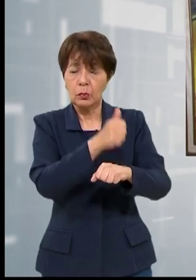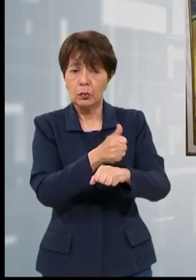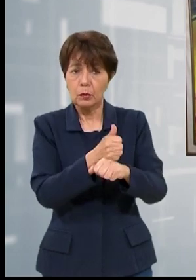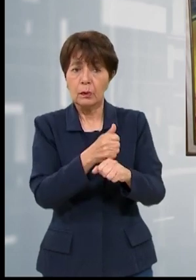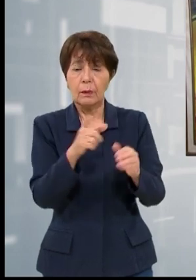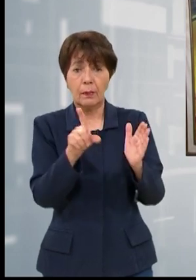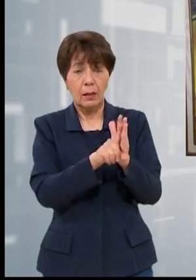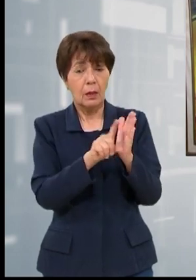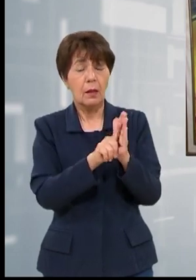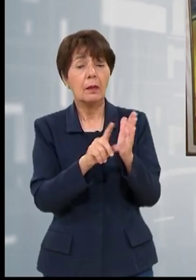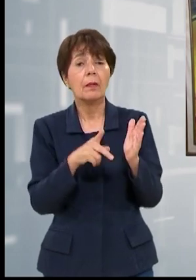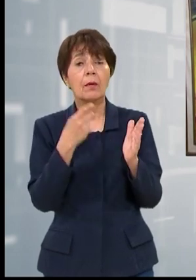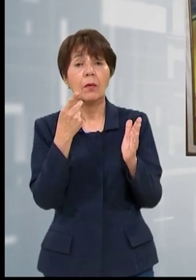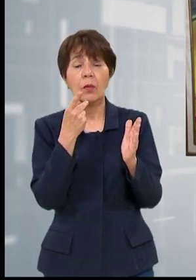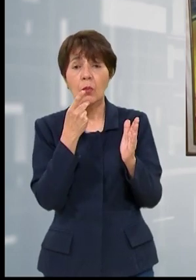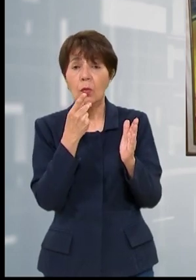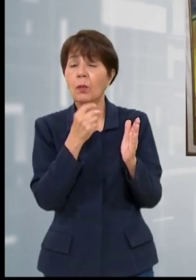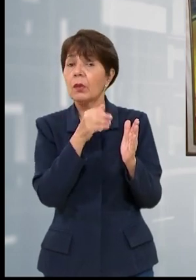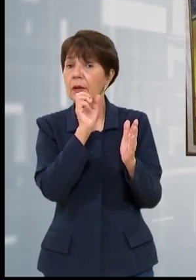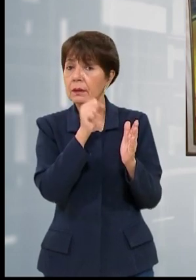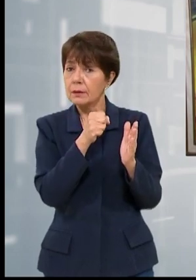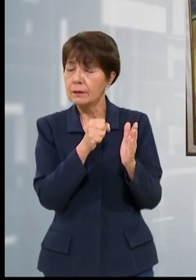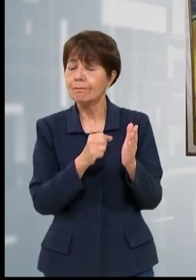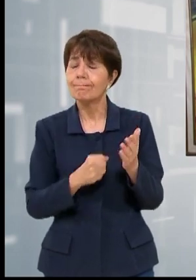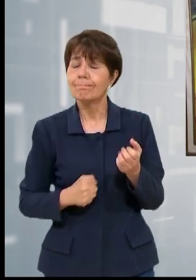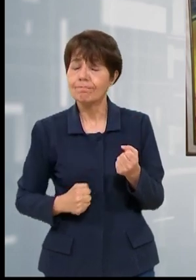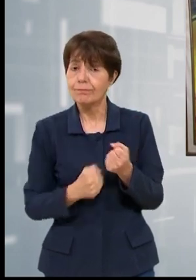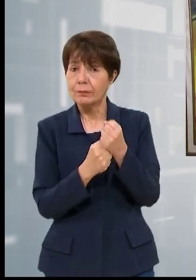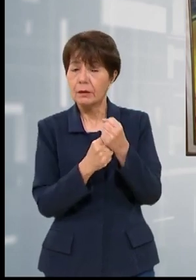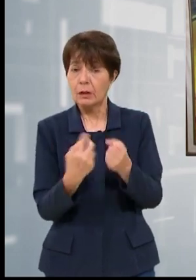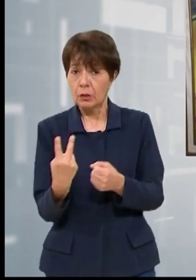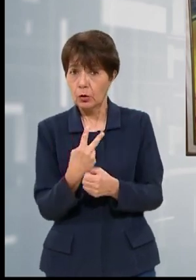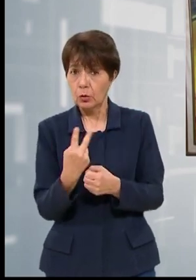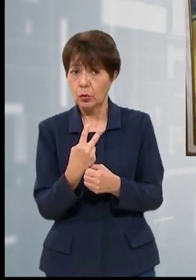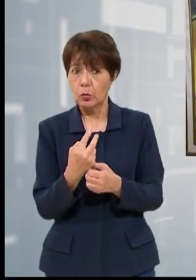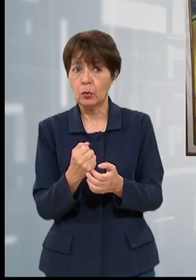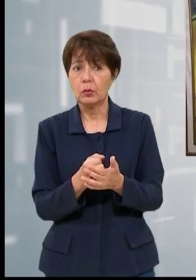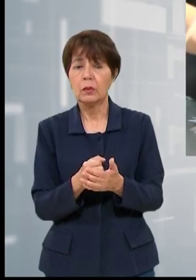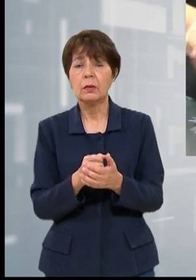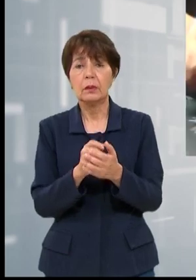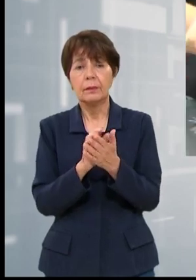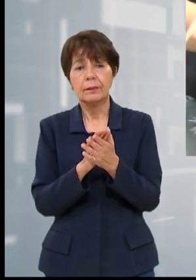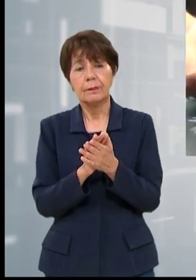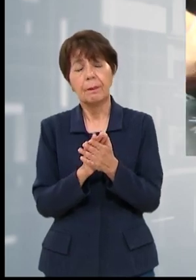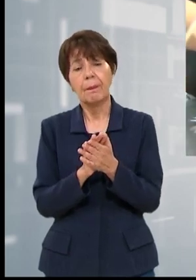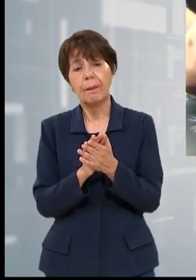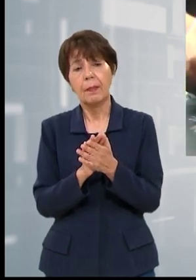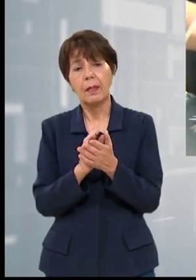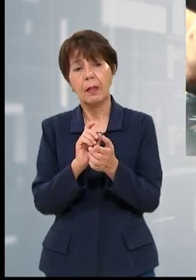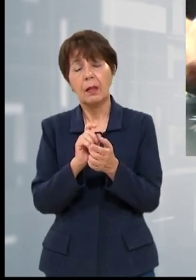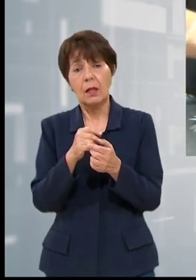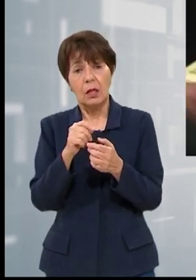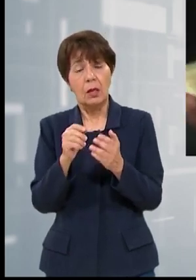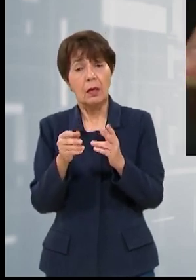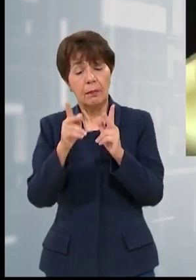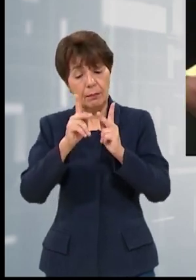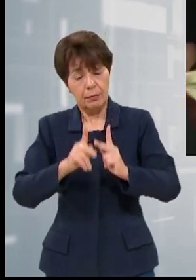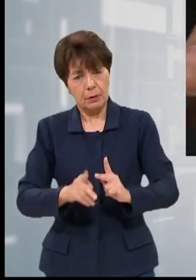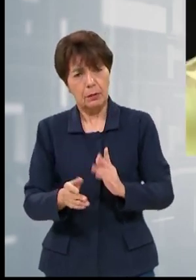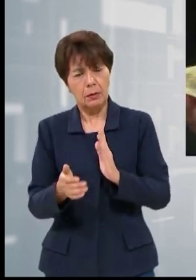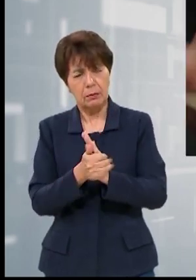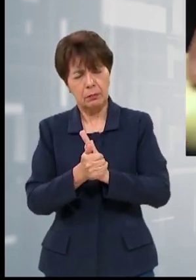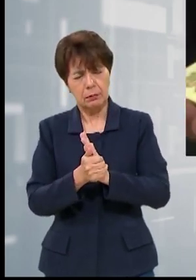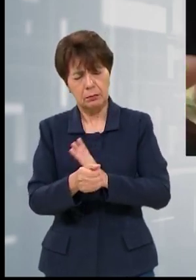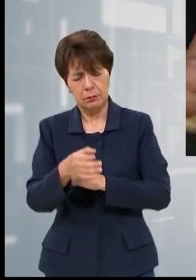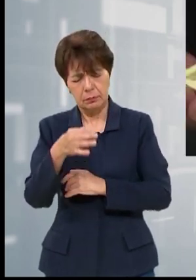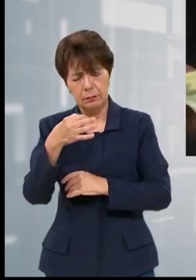políticas públicas que permitan en realidad que estos dos sectores se modernicen. Los expertos coinciden en que se debe tener